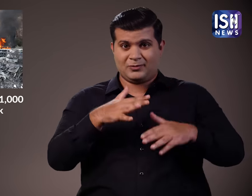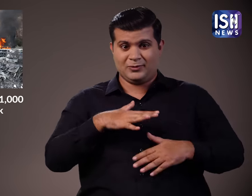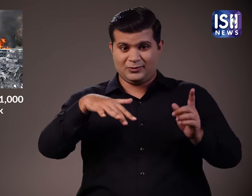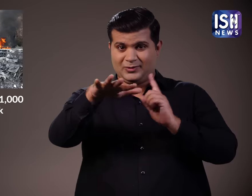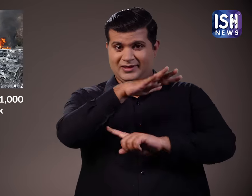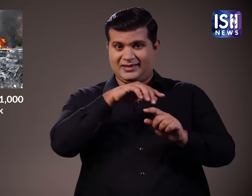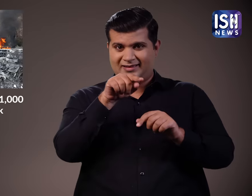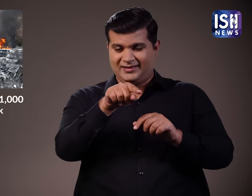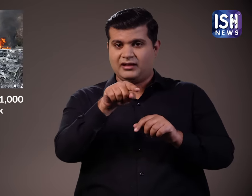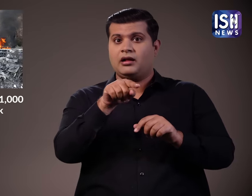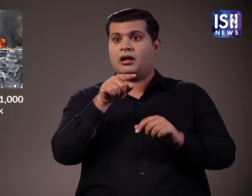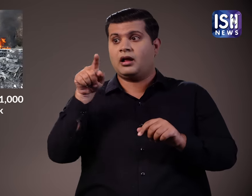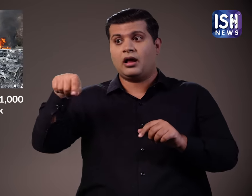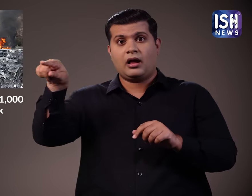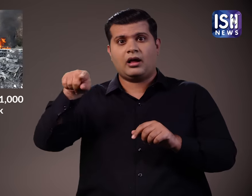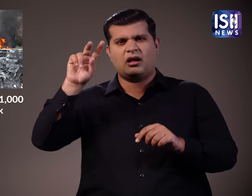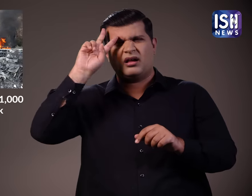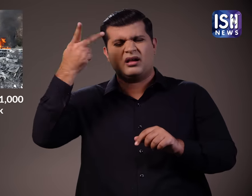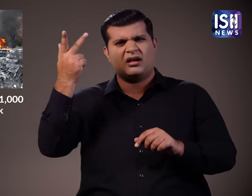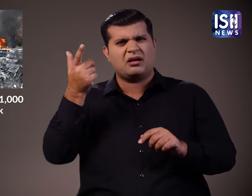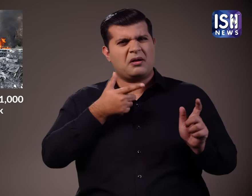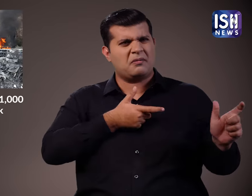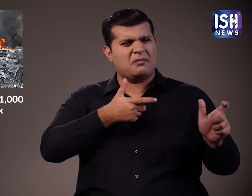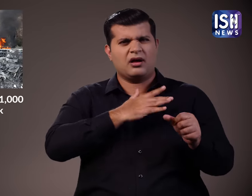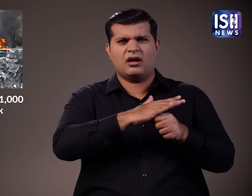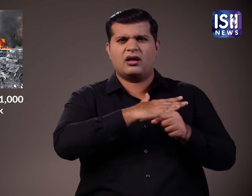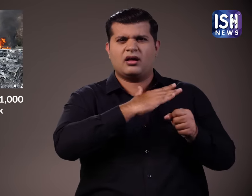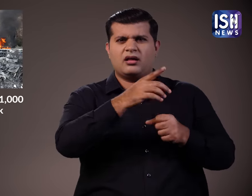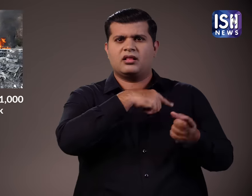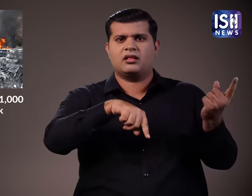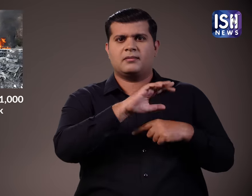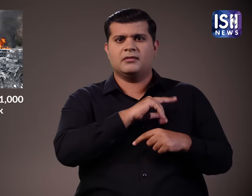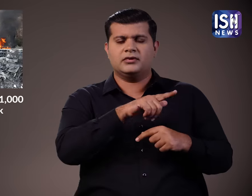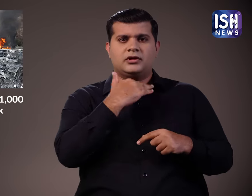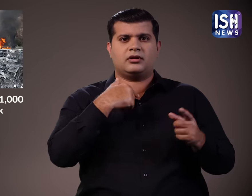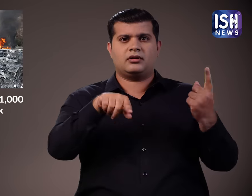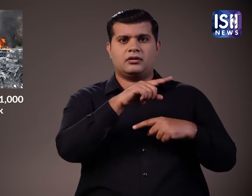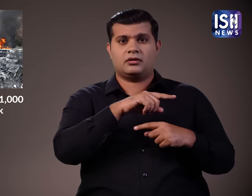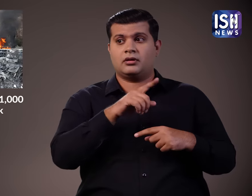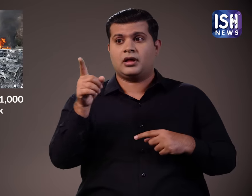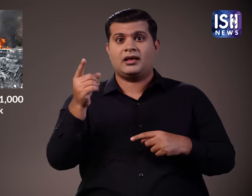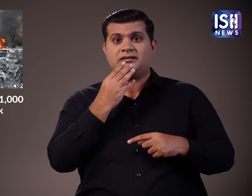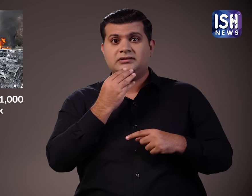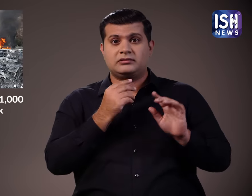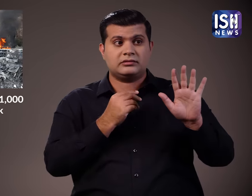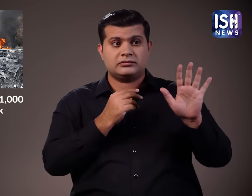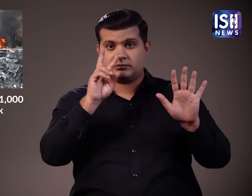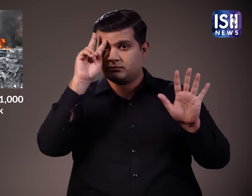काफी हिंसा और फिलिस्तीनियों की हत्या का आरोप लगा रहे है। हाला कि इसराइल के